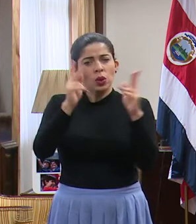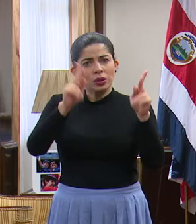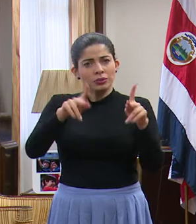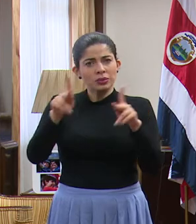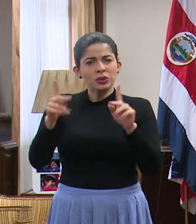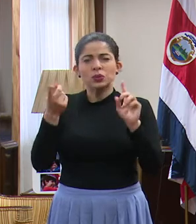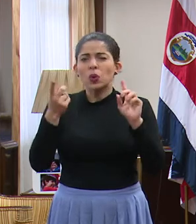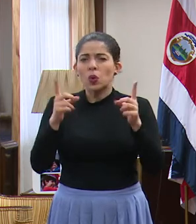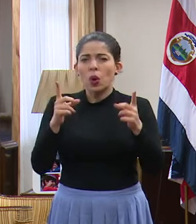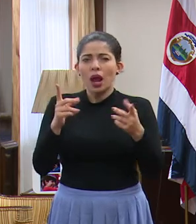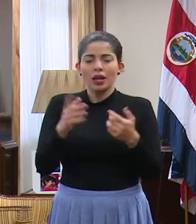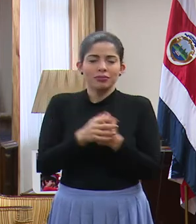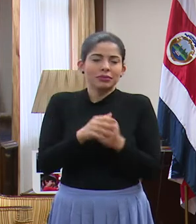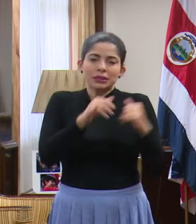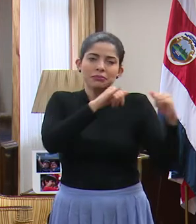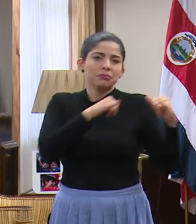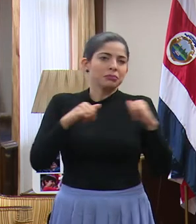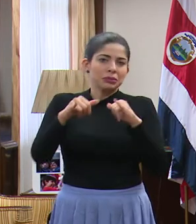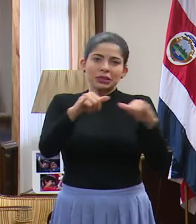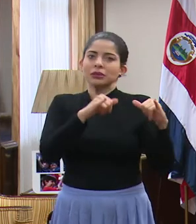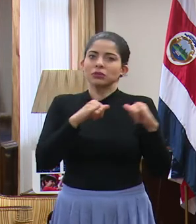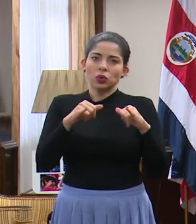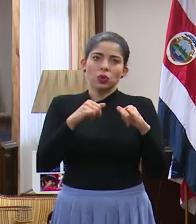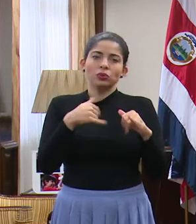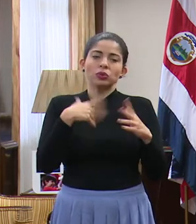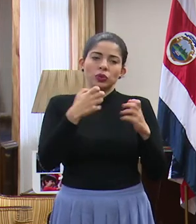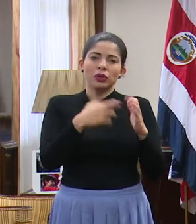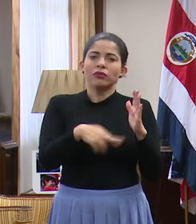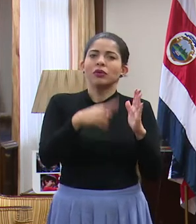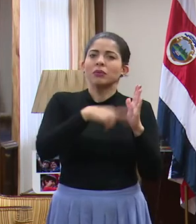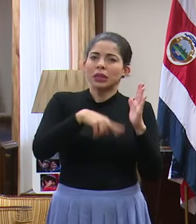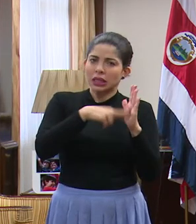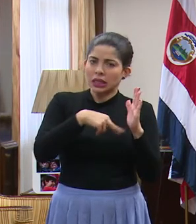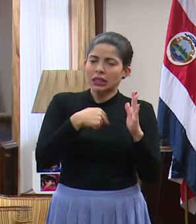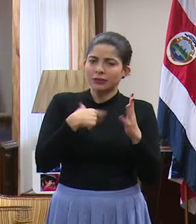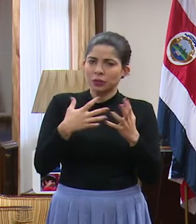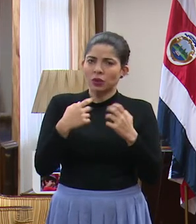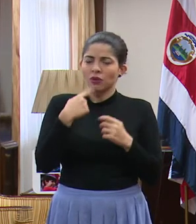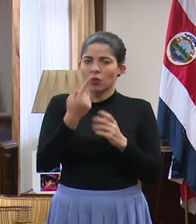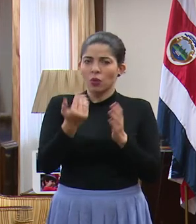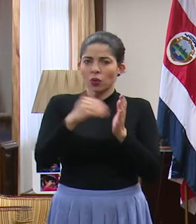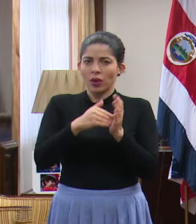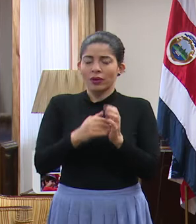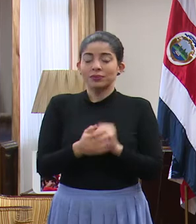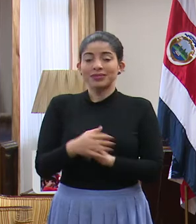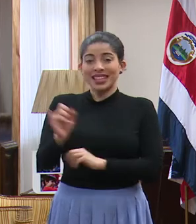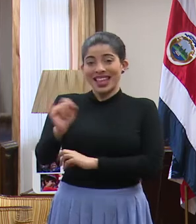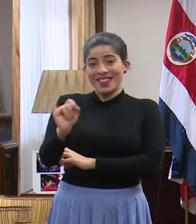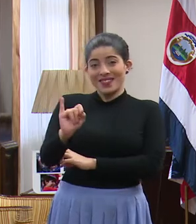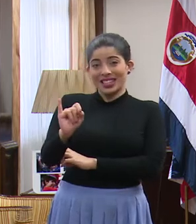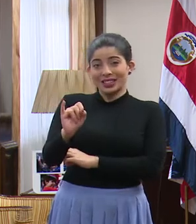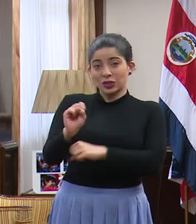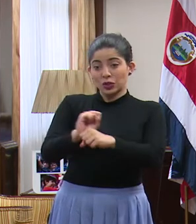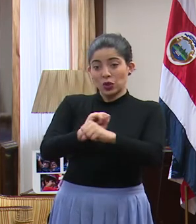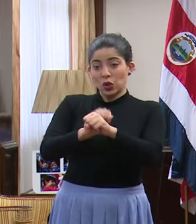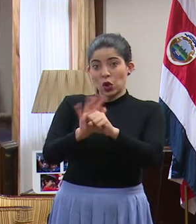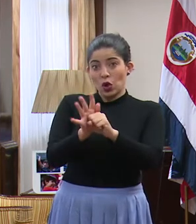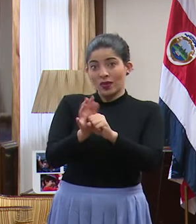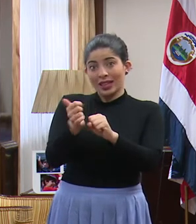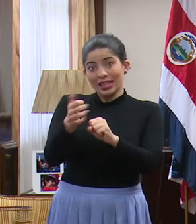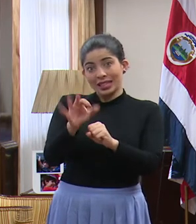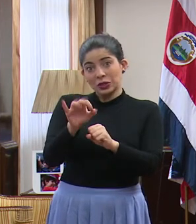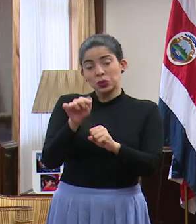es exactamente el mismo. Quiero redundar, quiero repetir. La infección por COVID-19